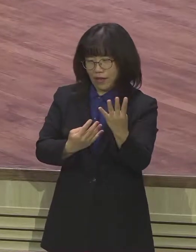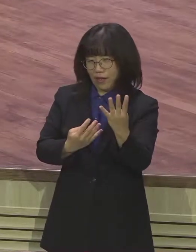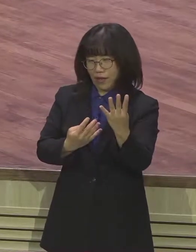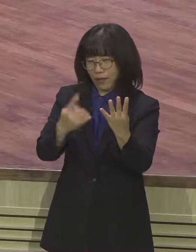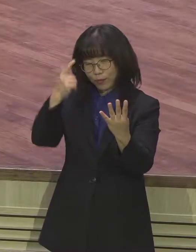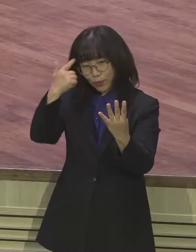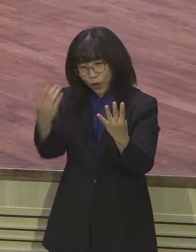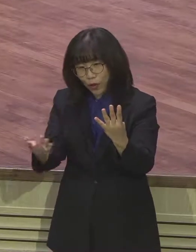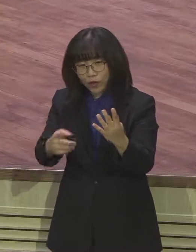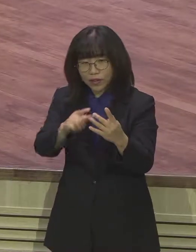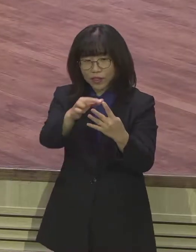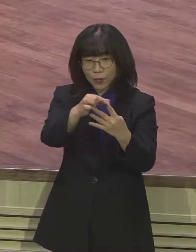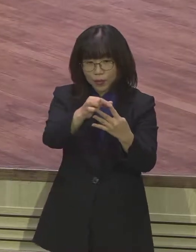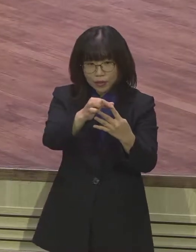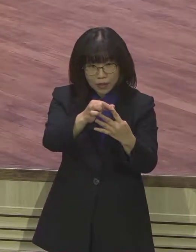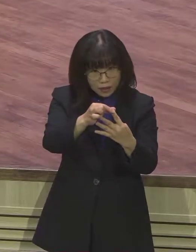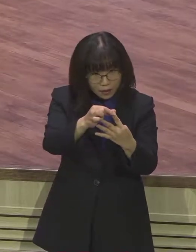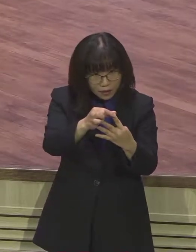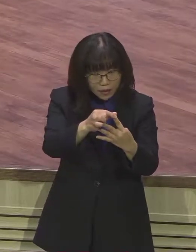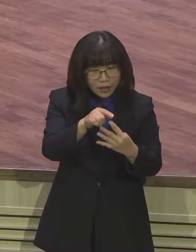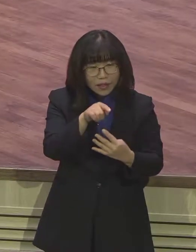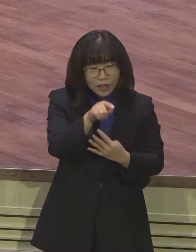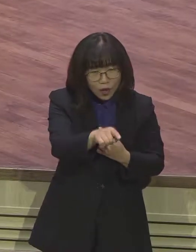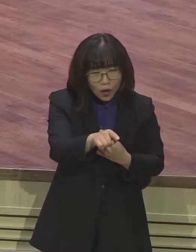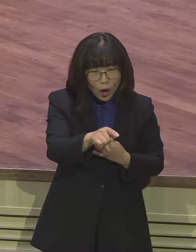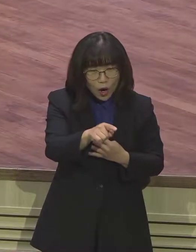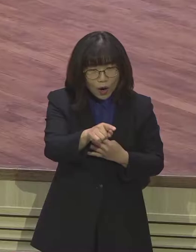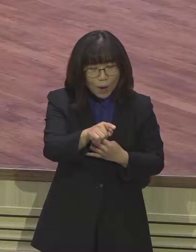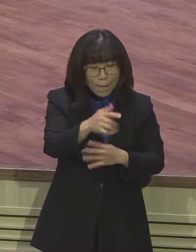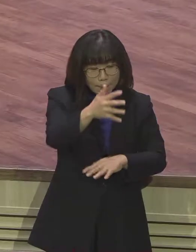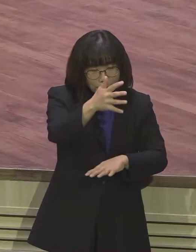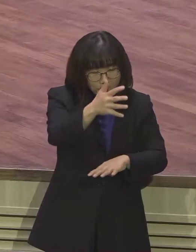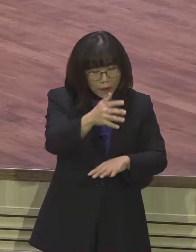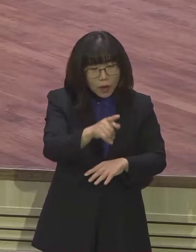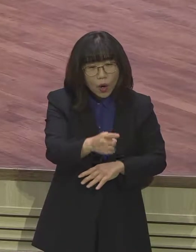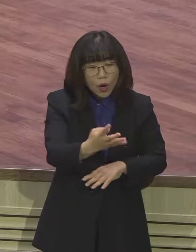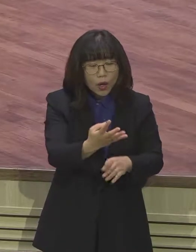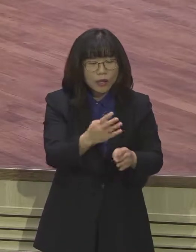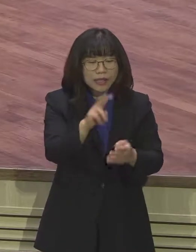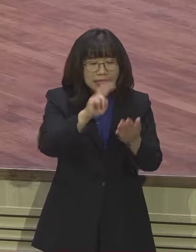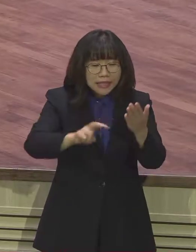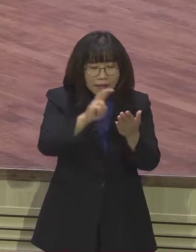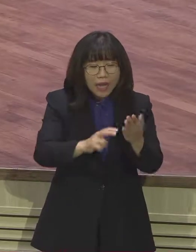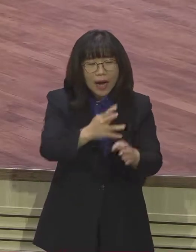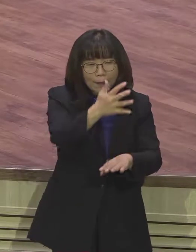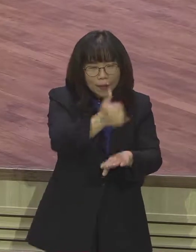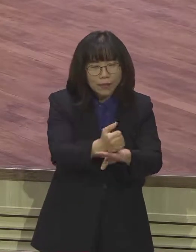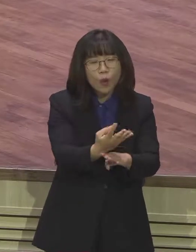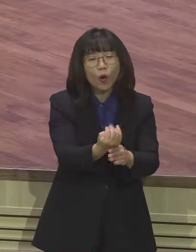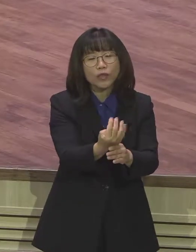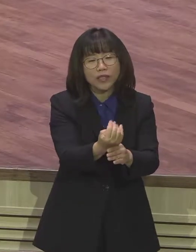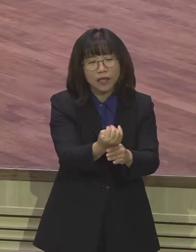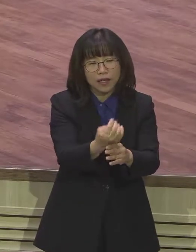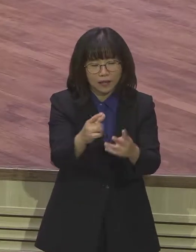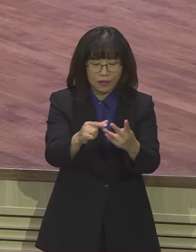그 첫 번째 질문이 뭐면 당신이 마지막으로 노래한 것이 언제입니까? 그리고 두 번째로 당신이 마지막으로